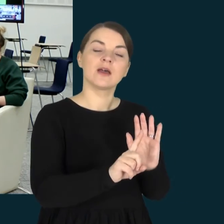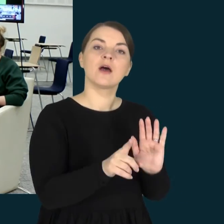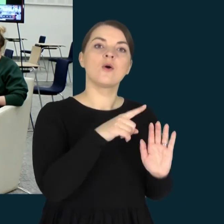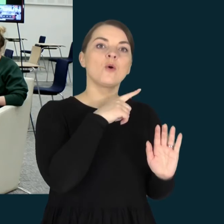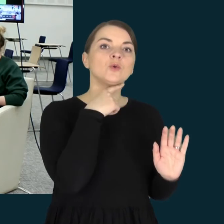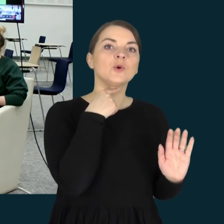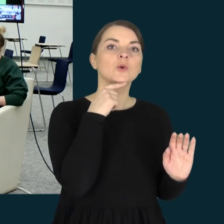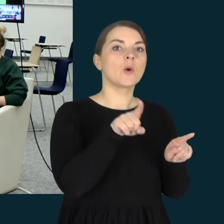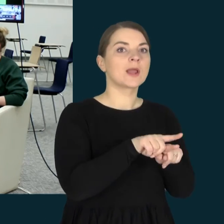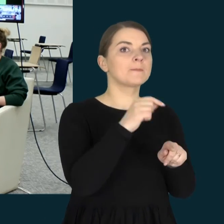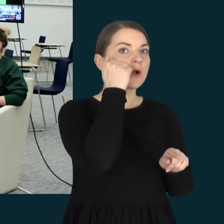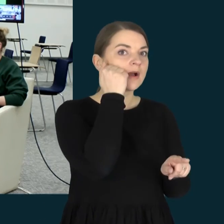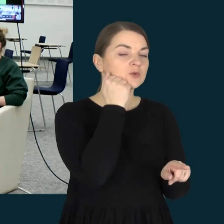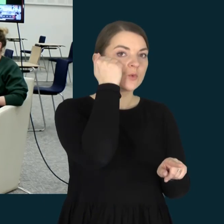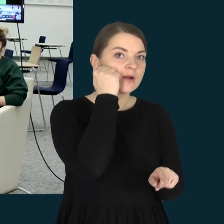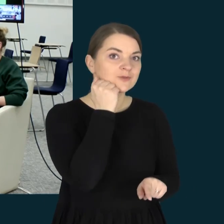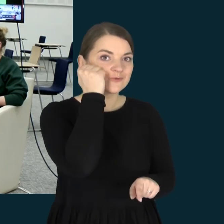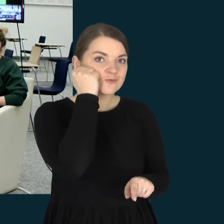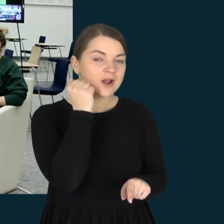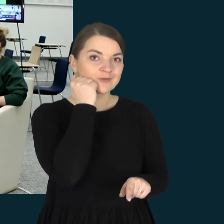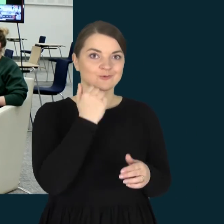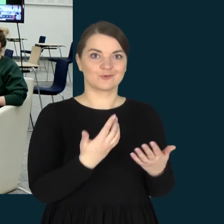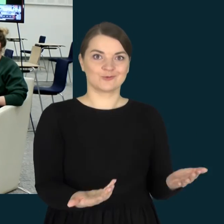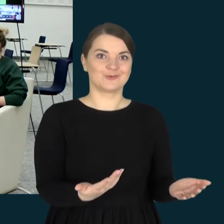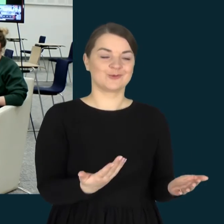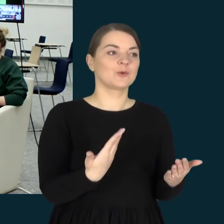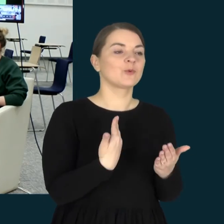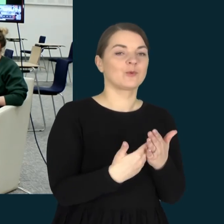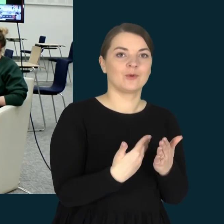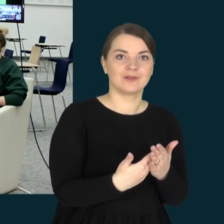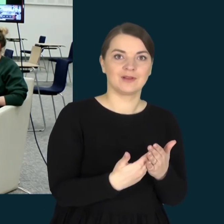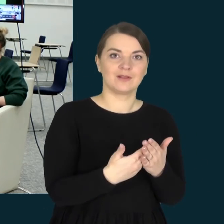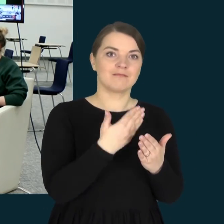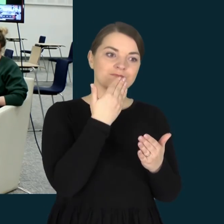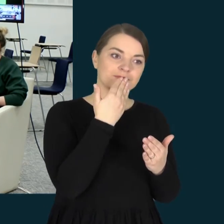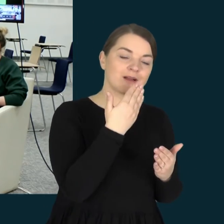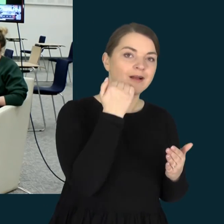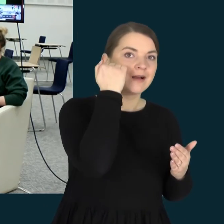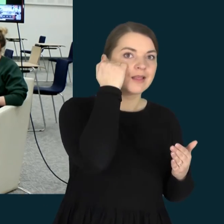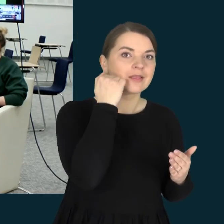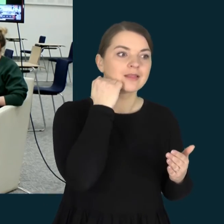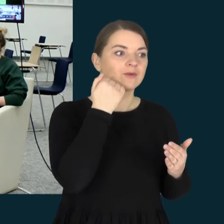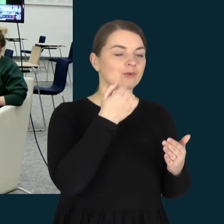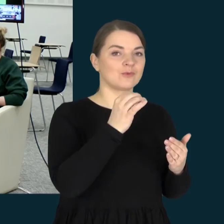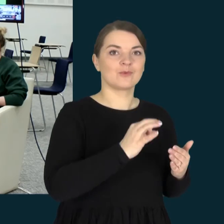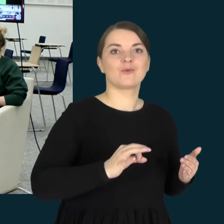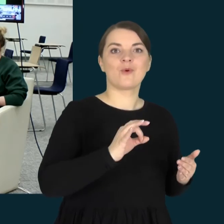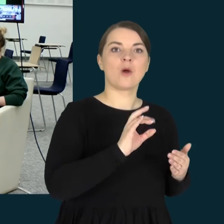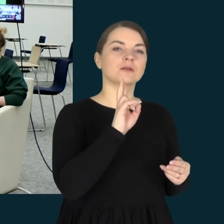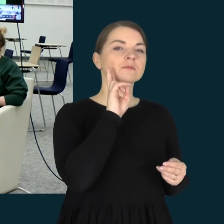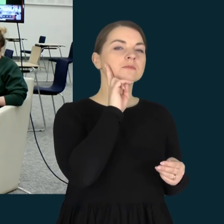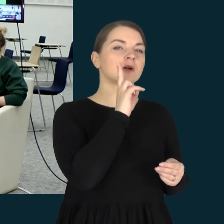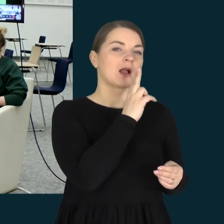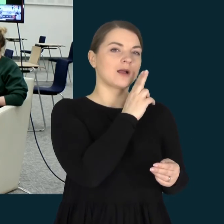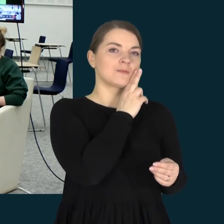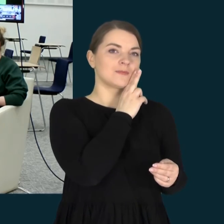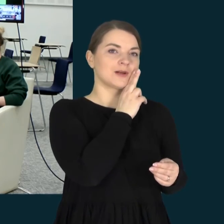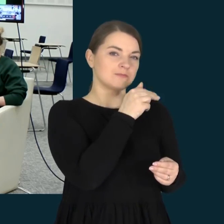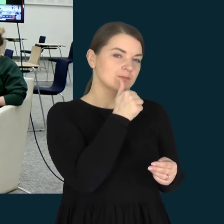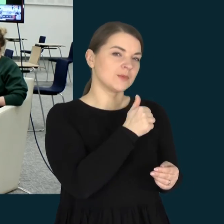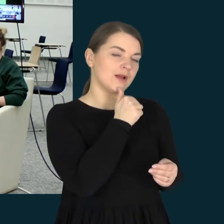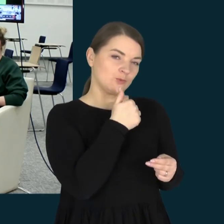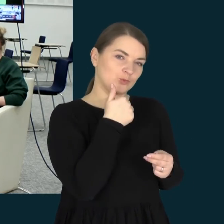padėkų. Padėkų už tokį motinystės pavyzdį.